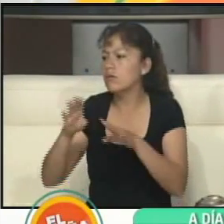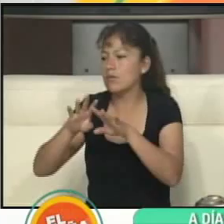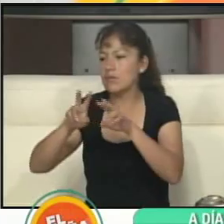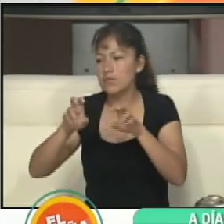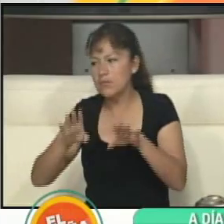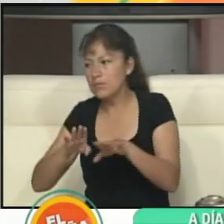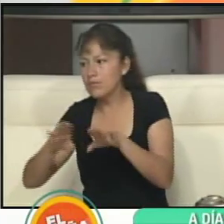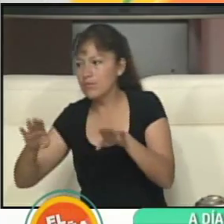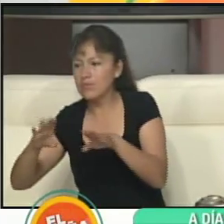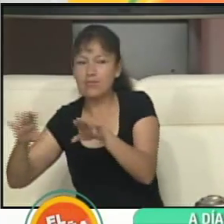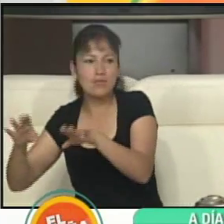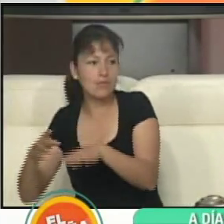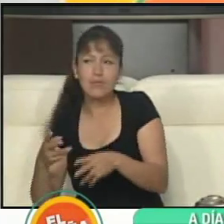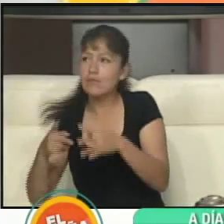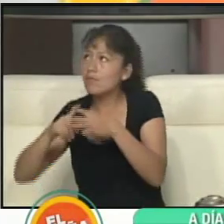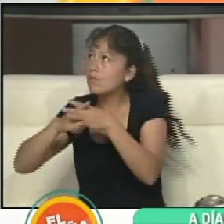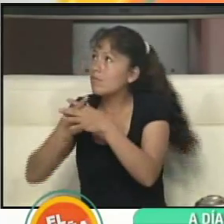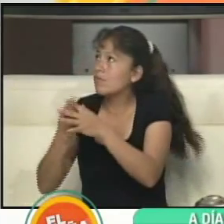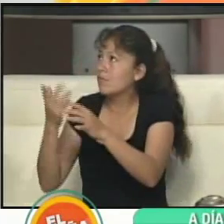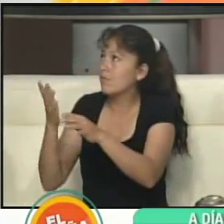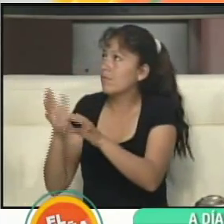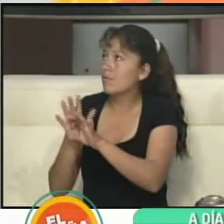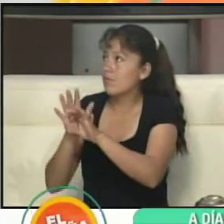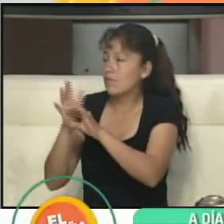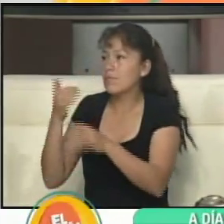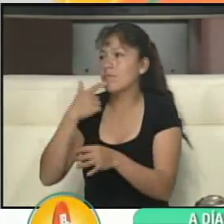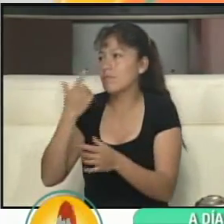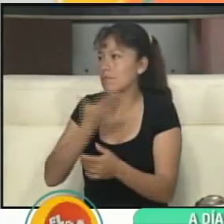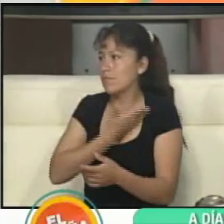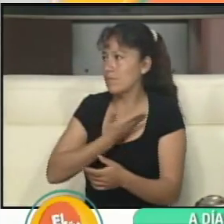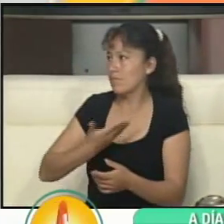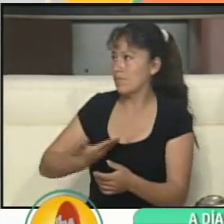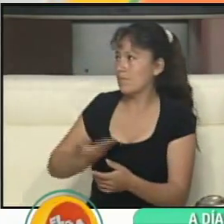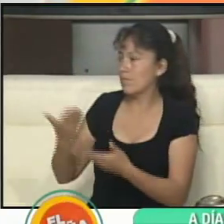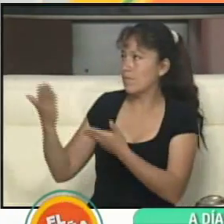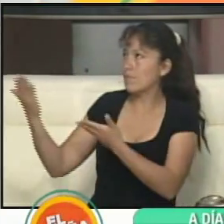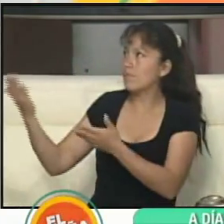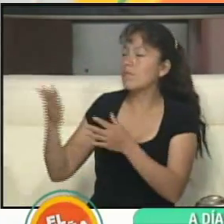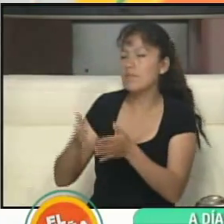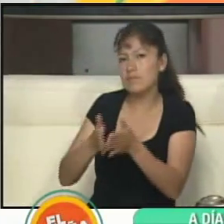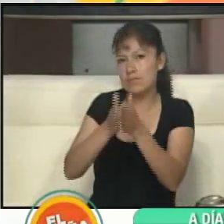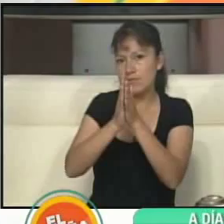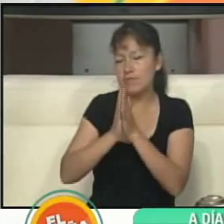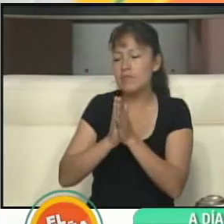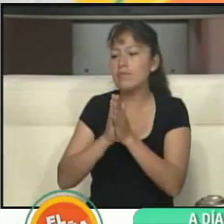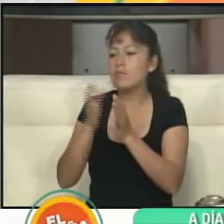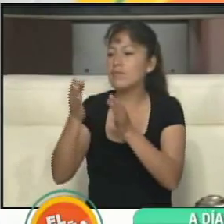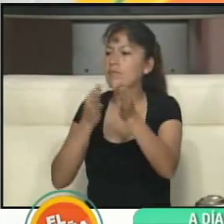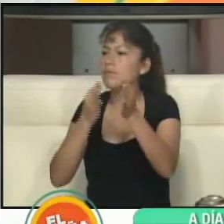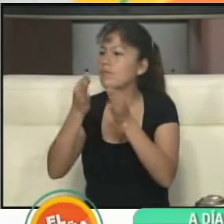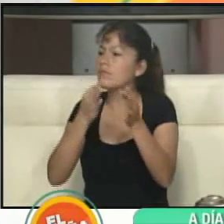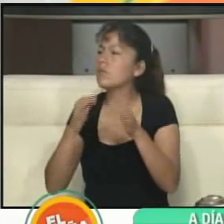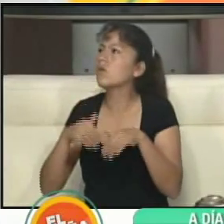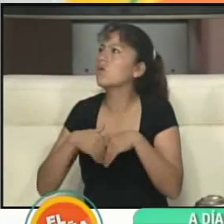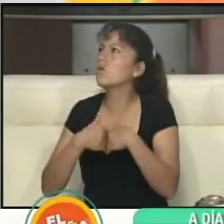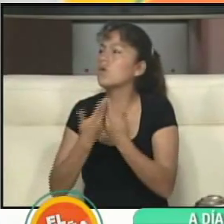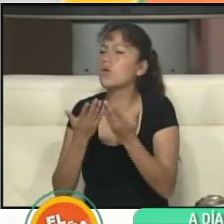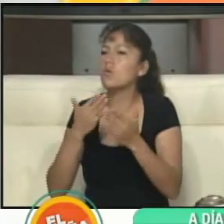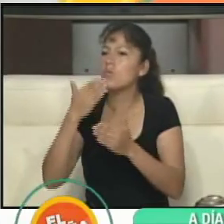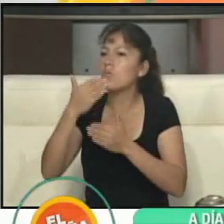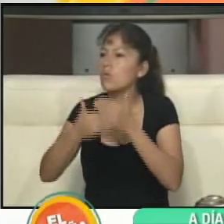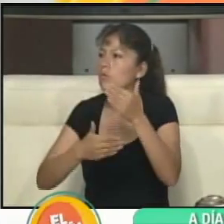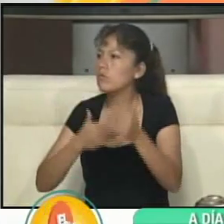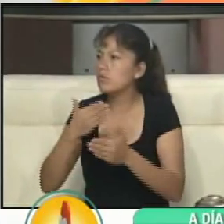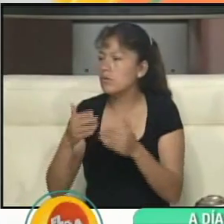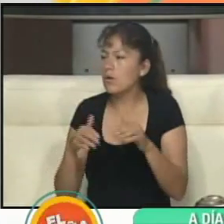van a ir indicando. Comenzamos con el simulacro. Por favor, al presidente de mesa le vamos a pedir que nos explique cómo es el procedimiento,